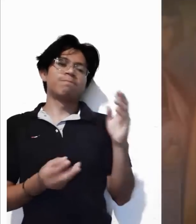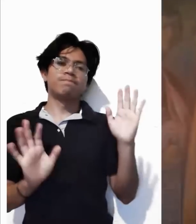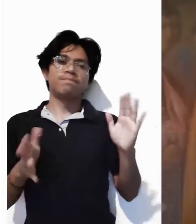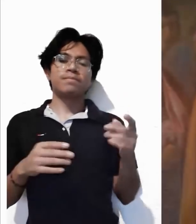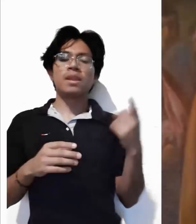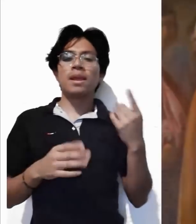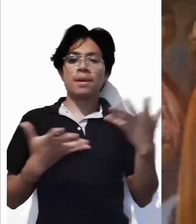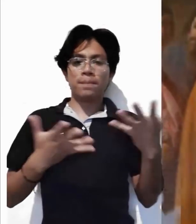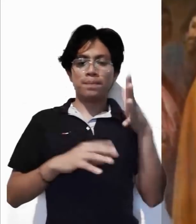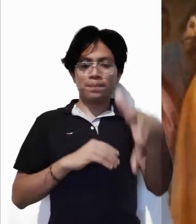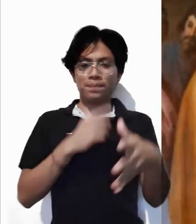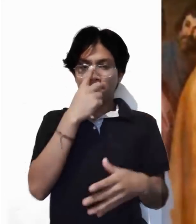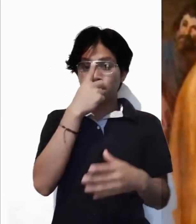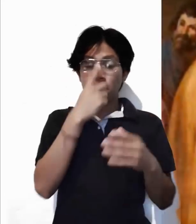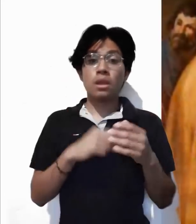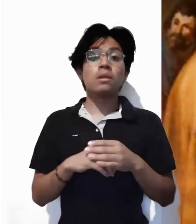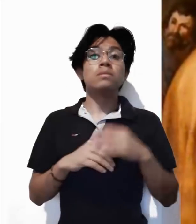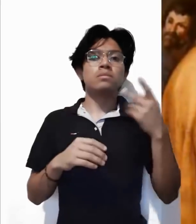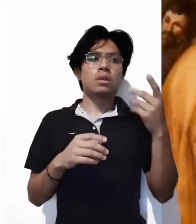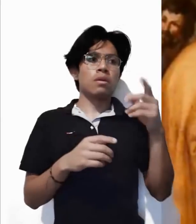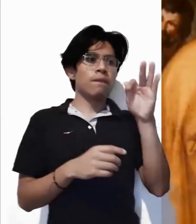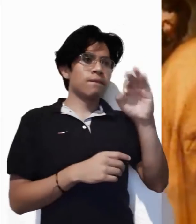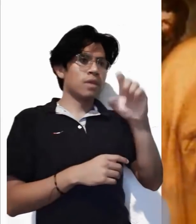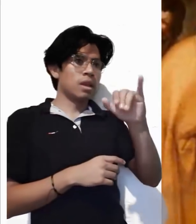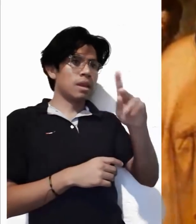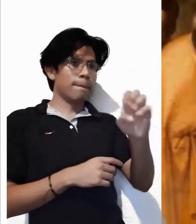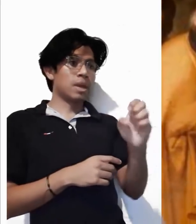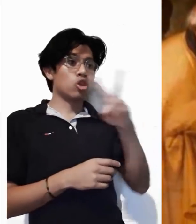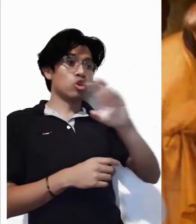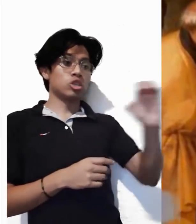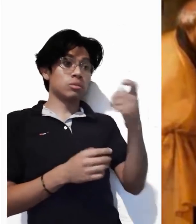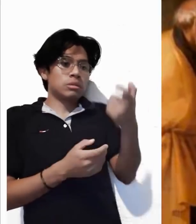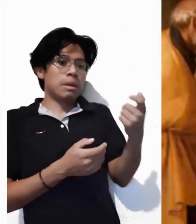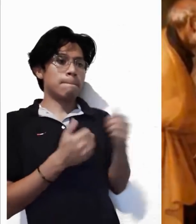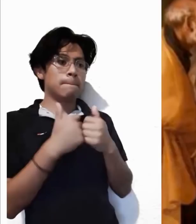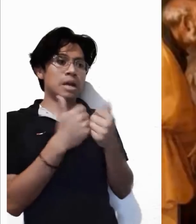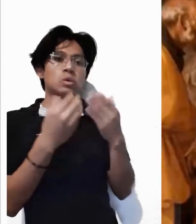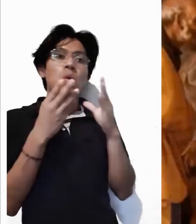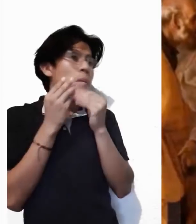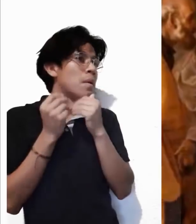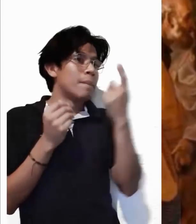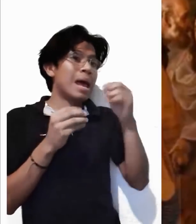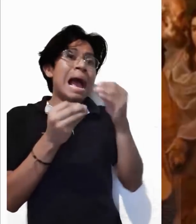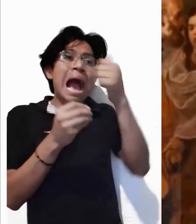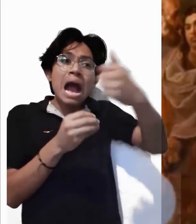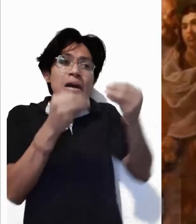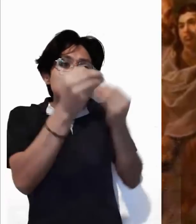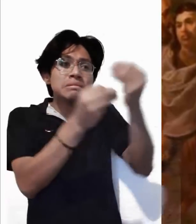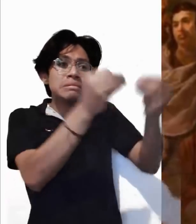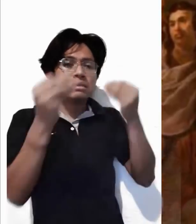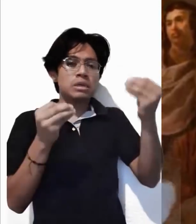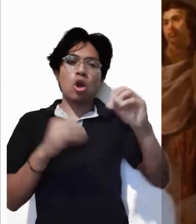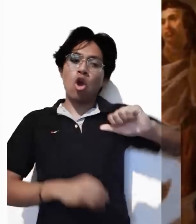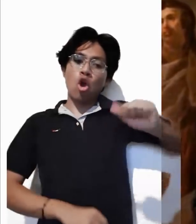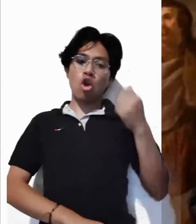Ni doscientos denarios de pan bastarían para que a cada uno le tocara un pedazo de pan. Otro de sus